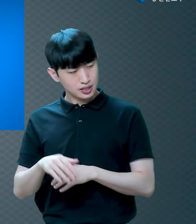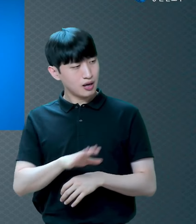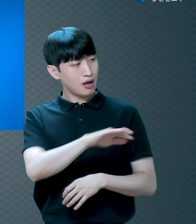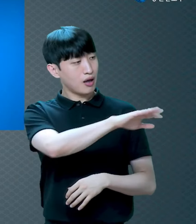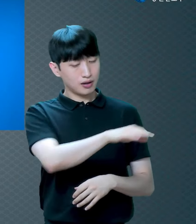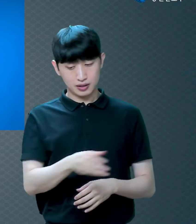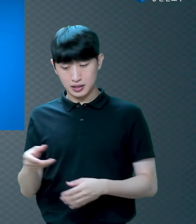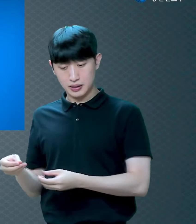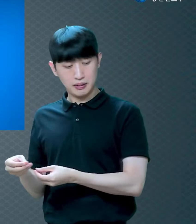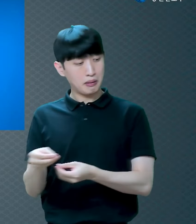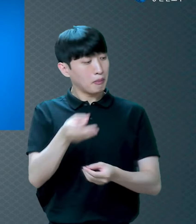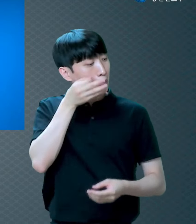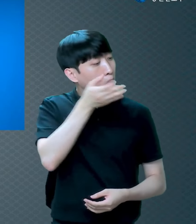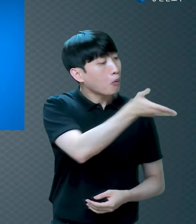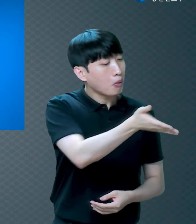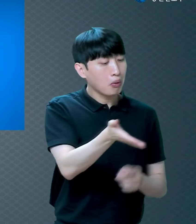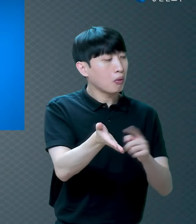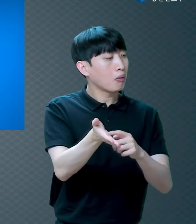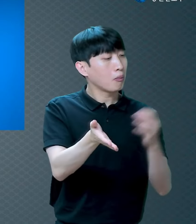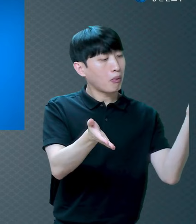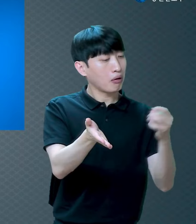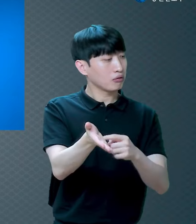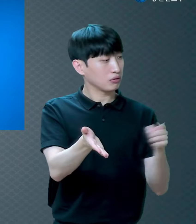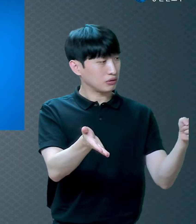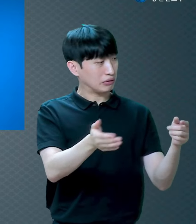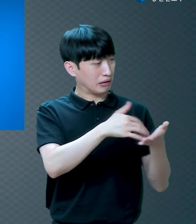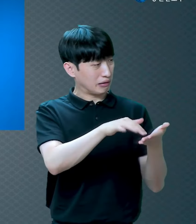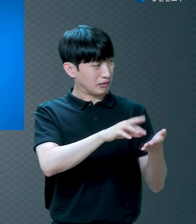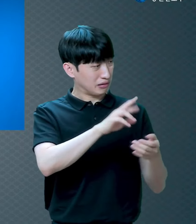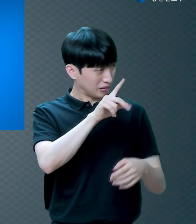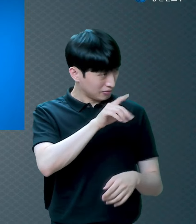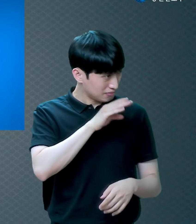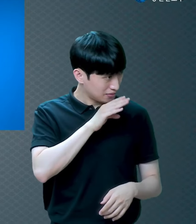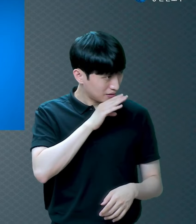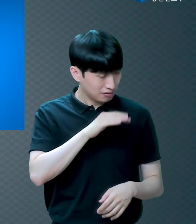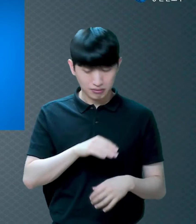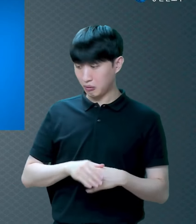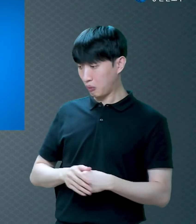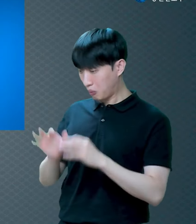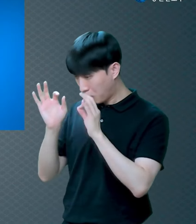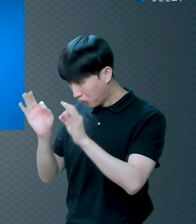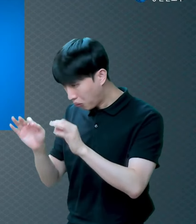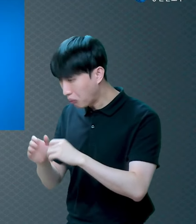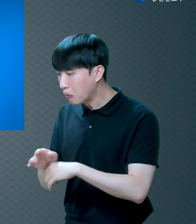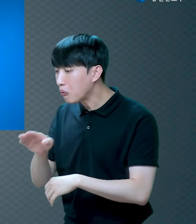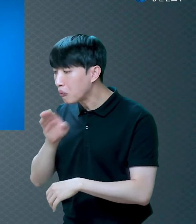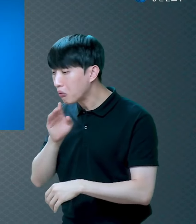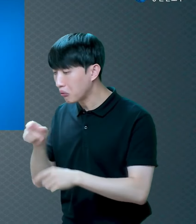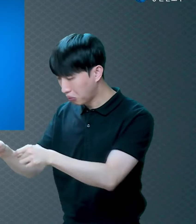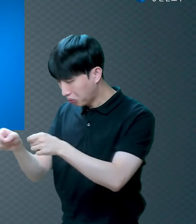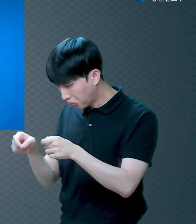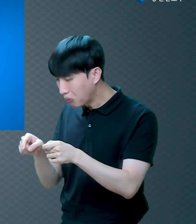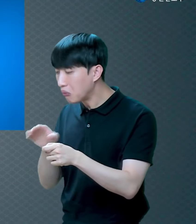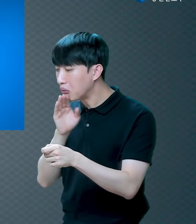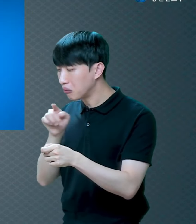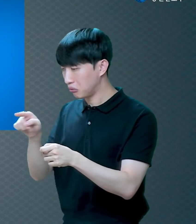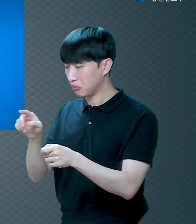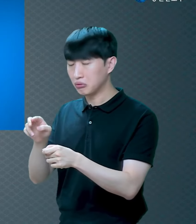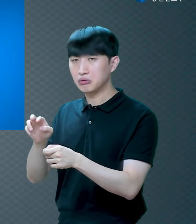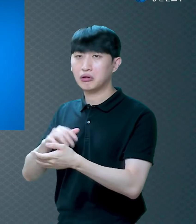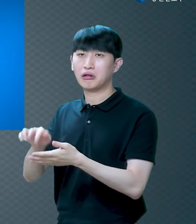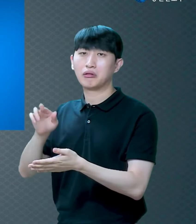근데 만약에 영수증이 없다면 영수증이 없었다면 아 이거 계산